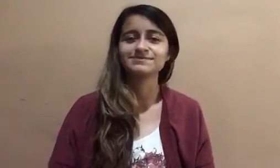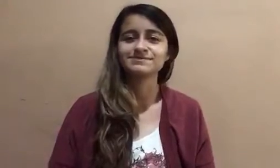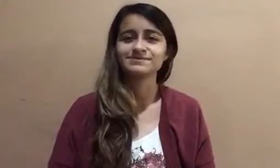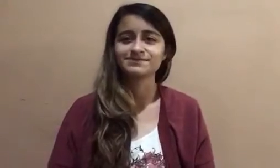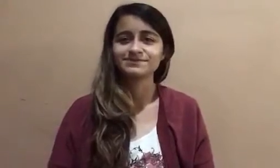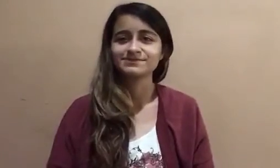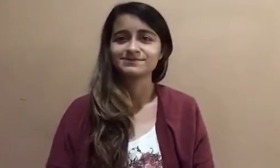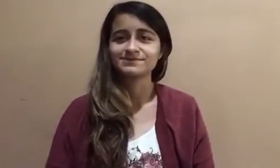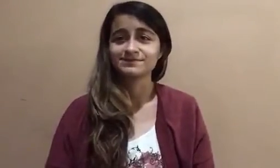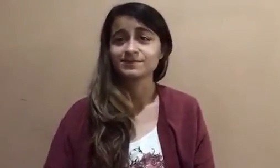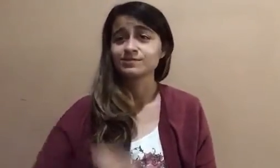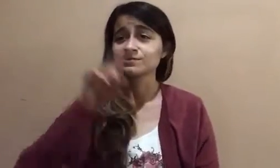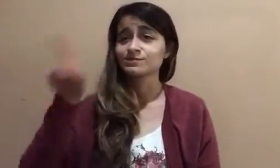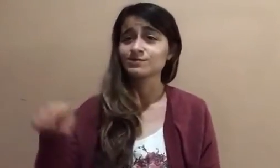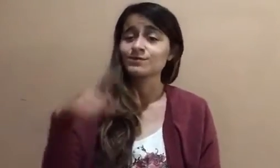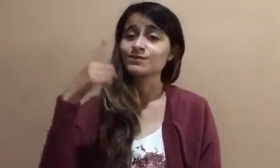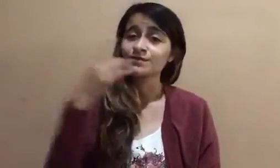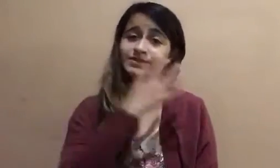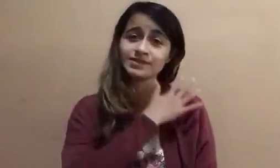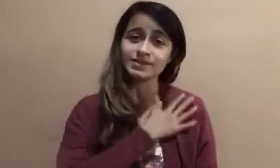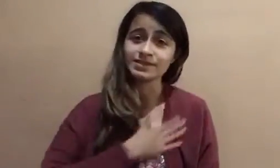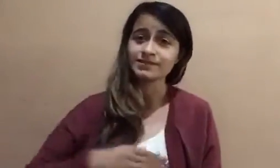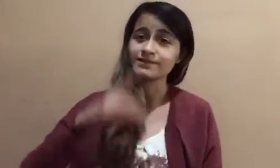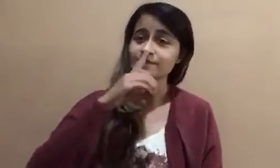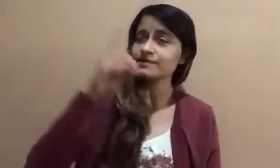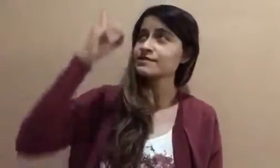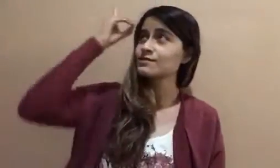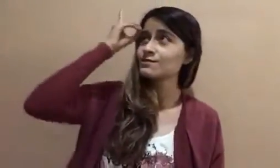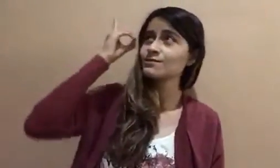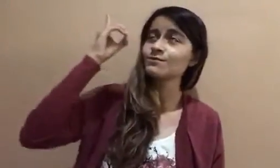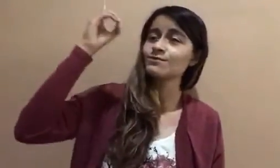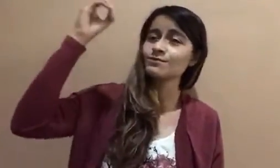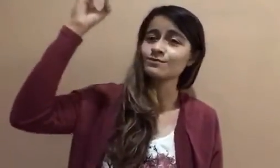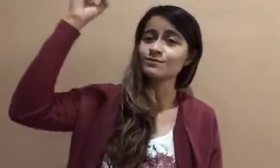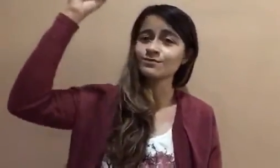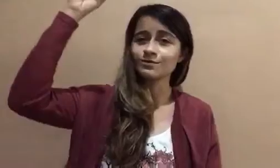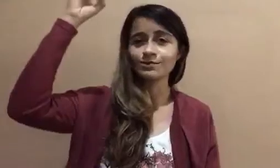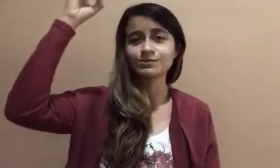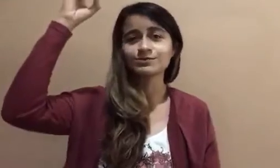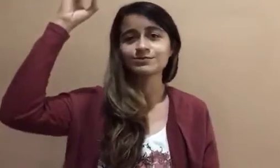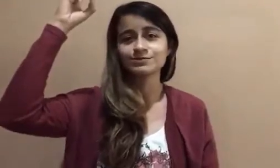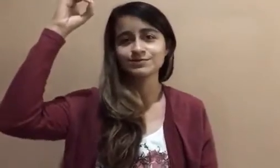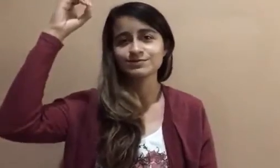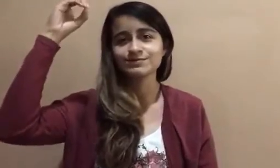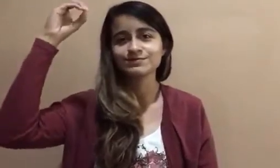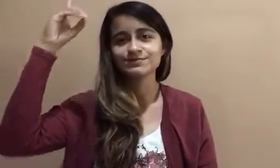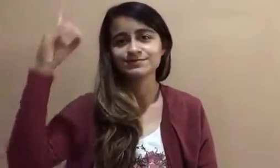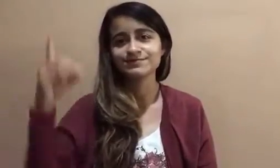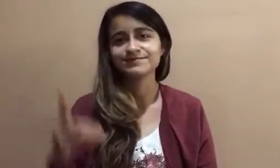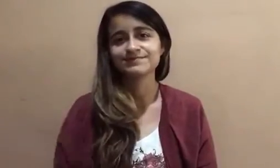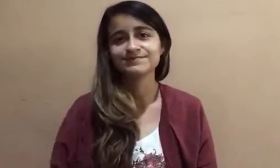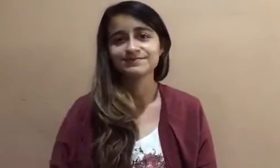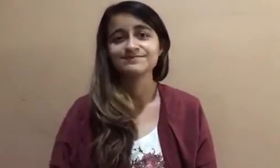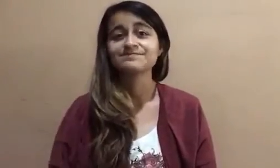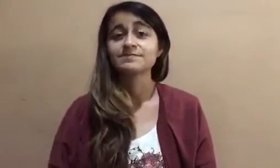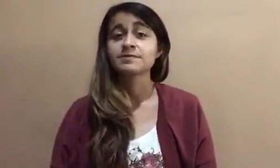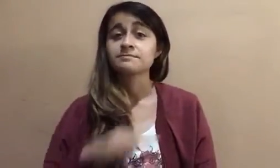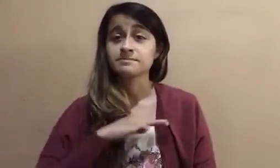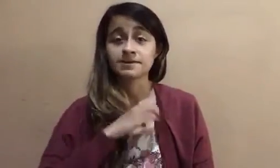Soy un hijo de Dios, me deben